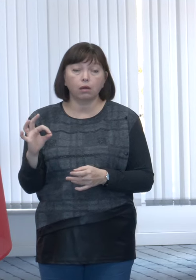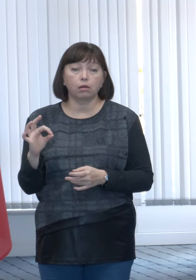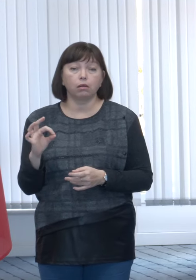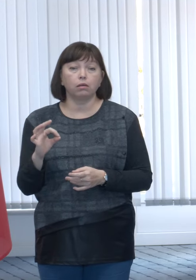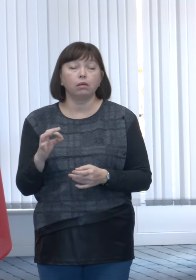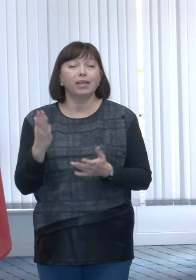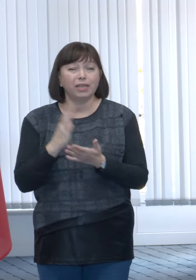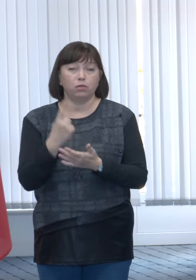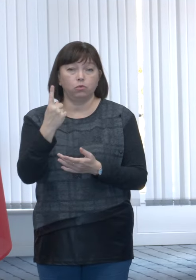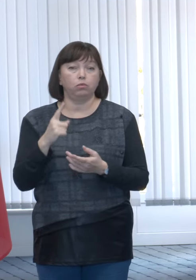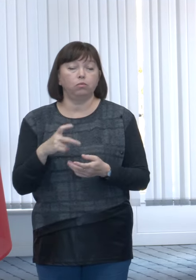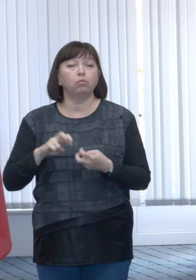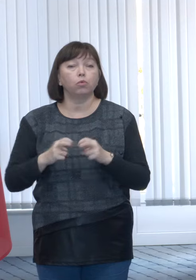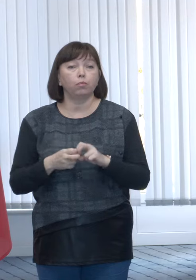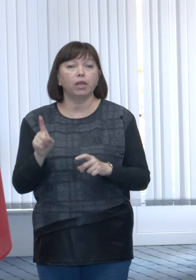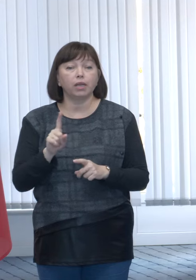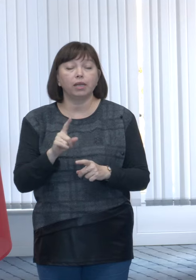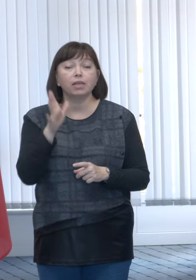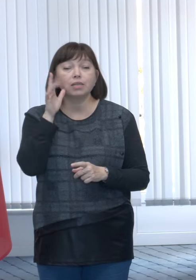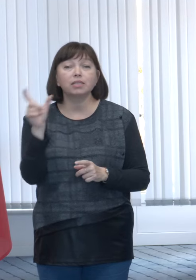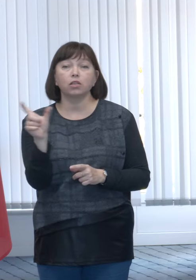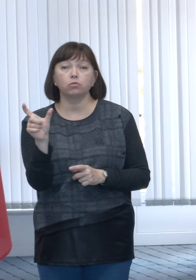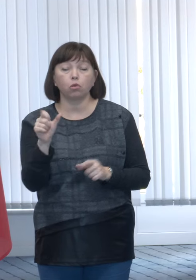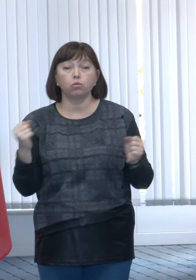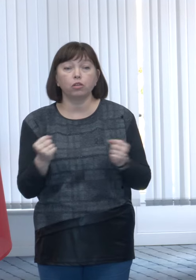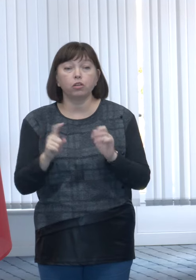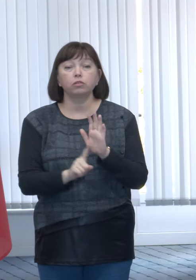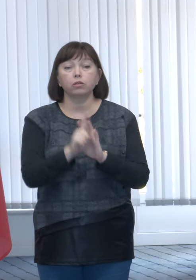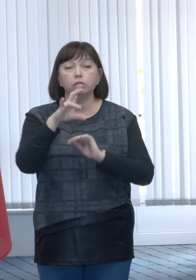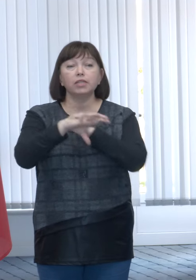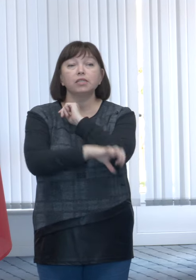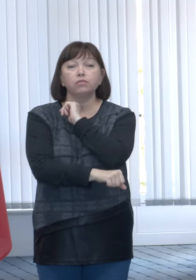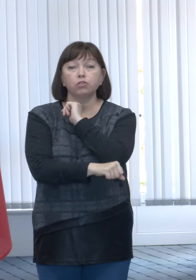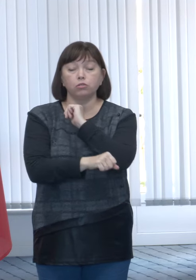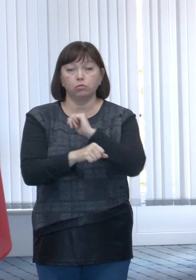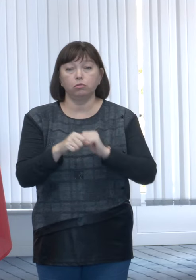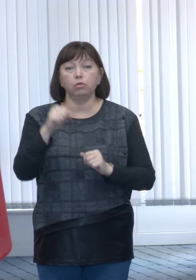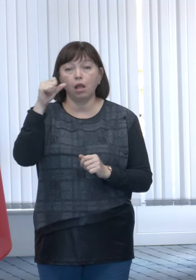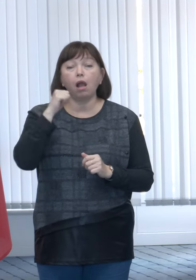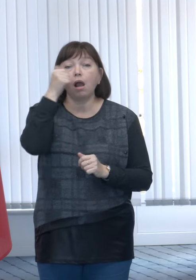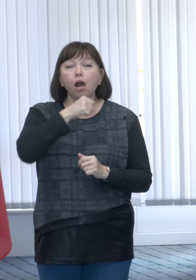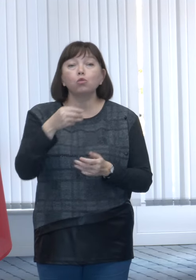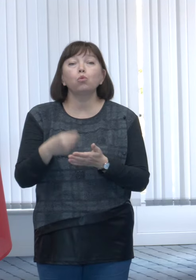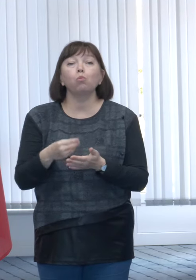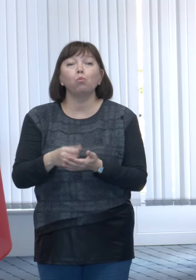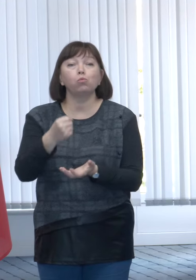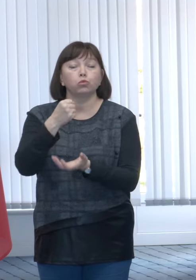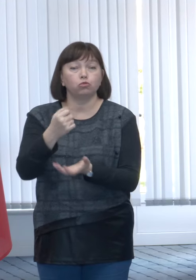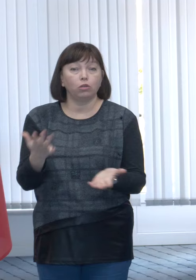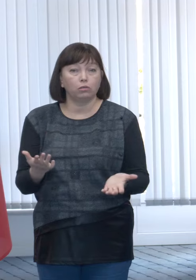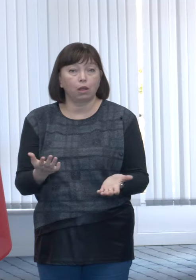o dificultate pe care noi avem este că sezonul rece începe la sfârșitul anului bugetar. sezonul rece